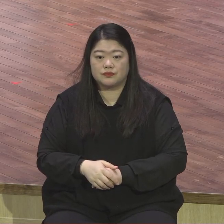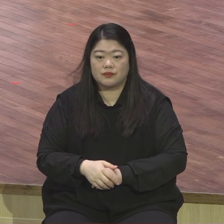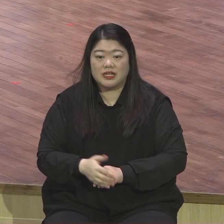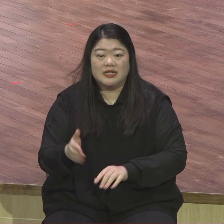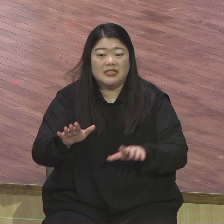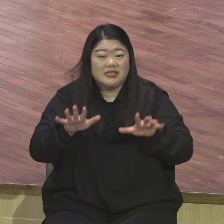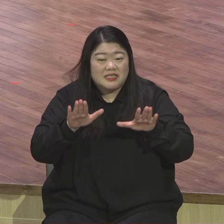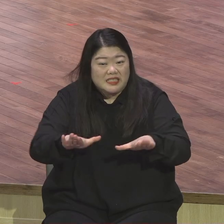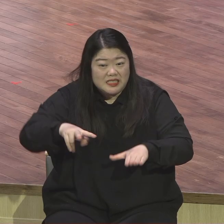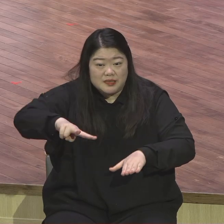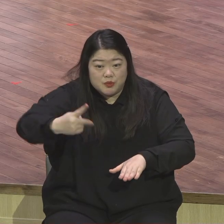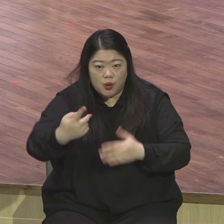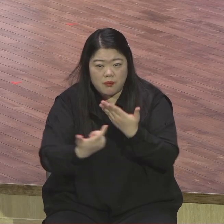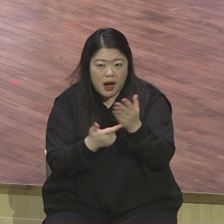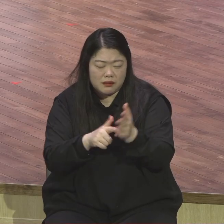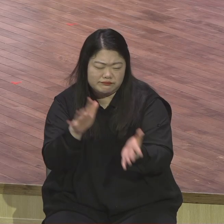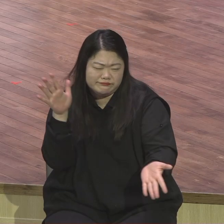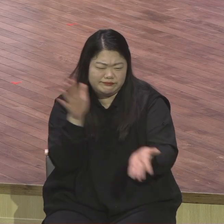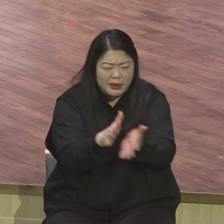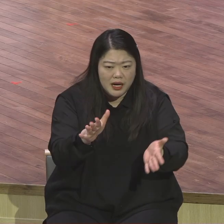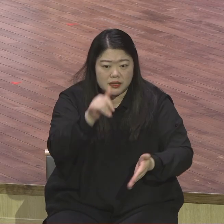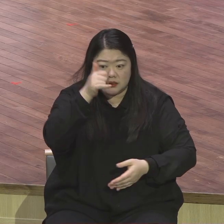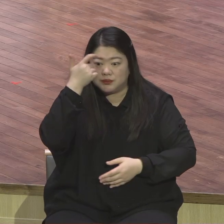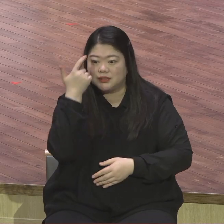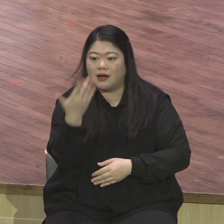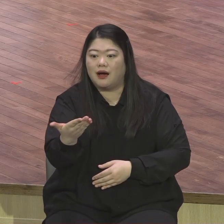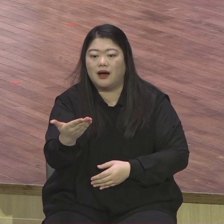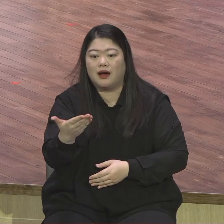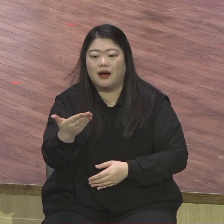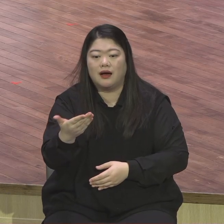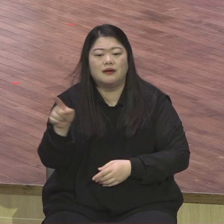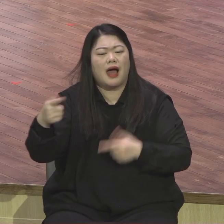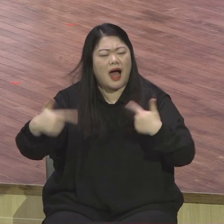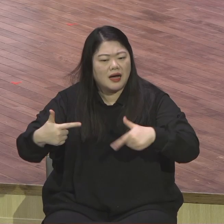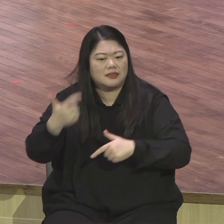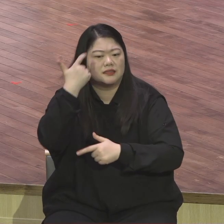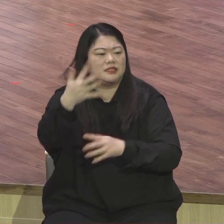가슴속에 불타고 있는가 여전히 당신 가슴속에 보검의 열정이 불타고 있는가